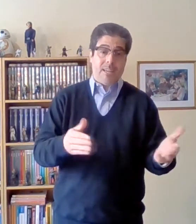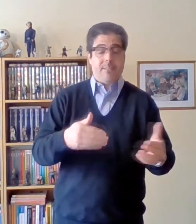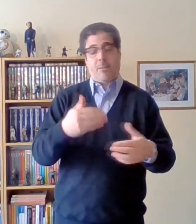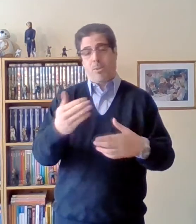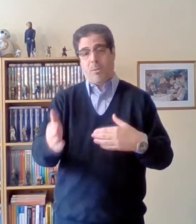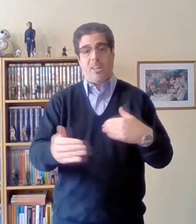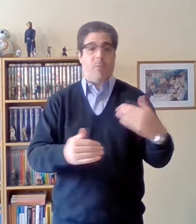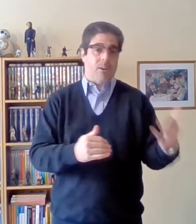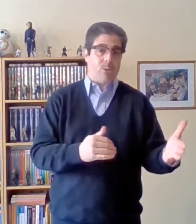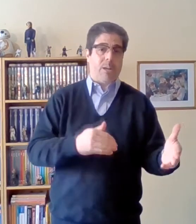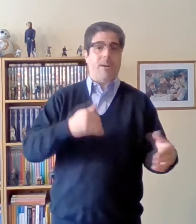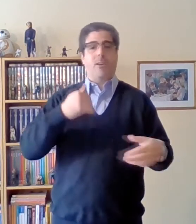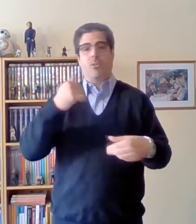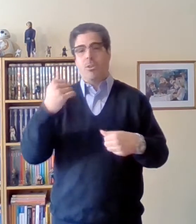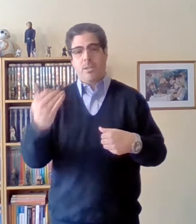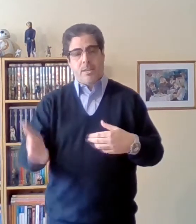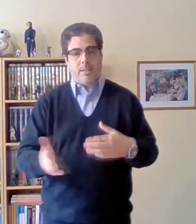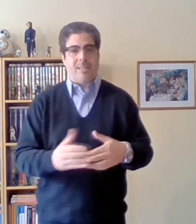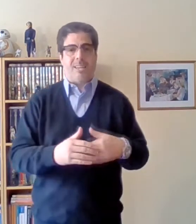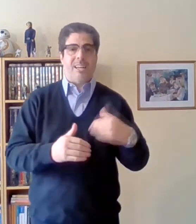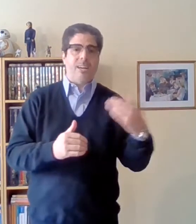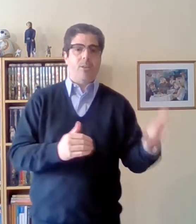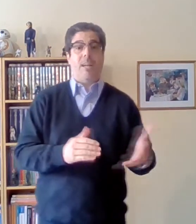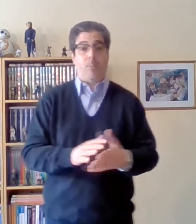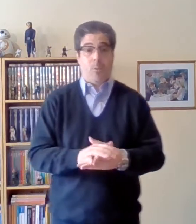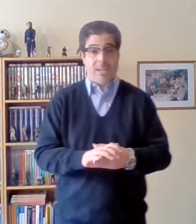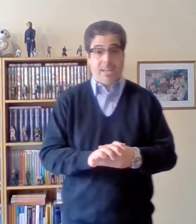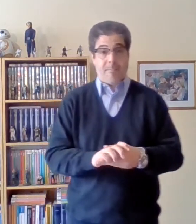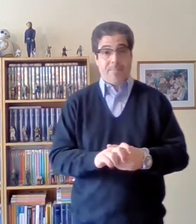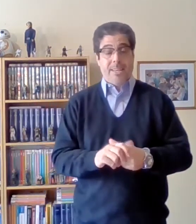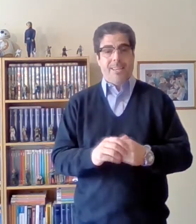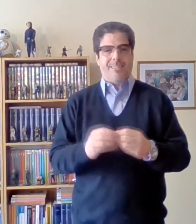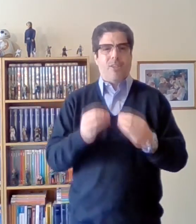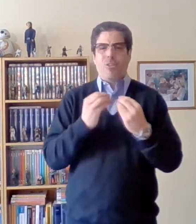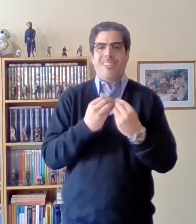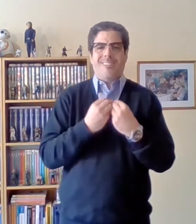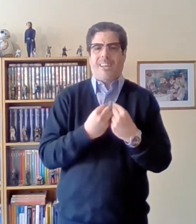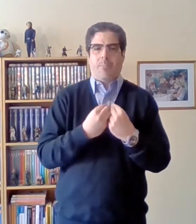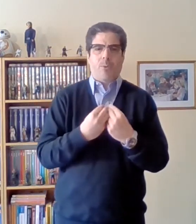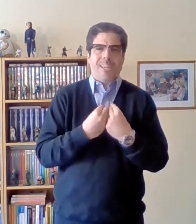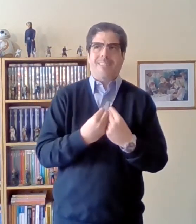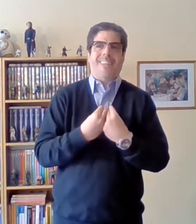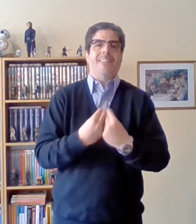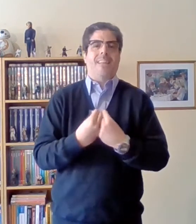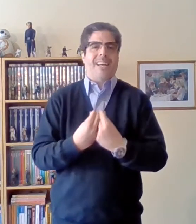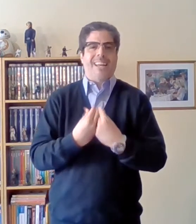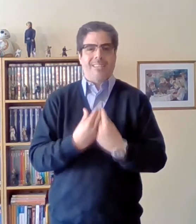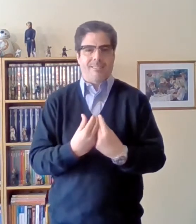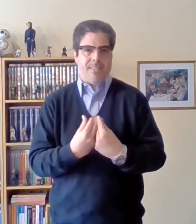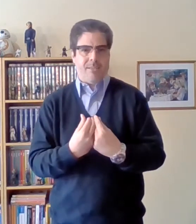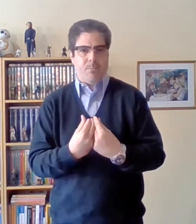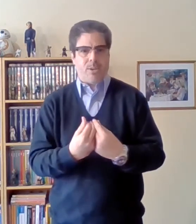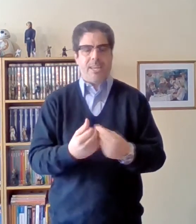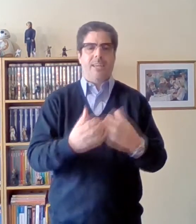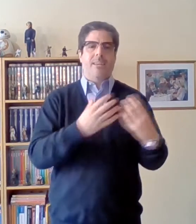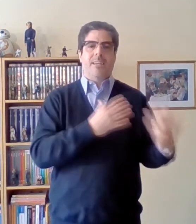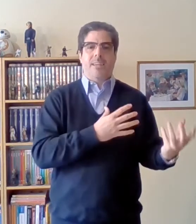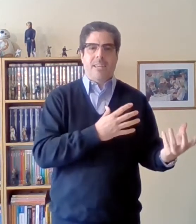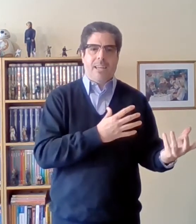ya vamos a ver del valor trabajo del salario y de la plusvalía es decir ¿de dónde sale? ¿por qué tanta ganancia? ¿por qué la